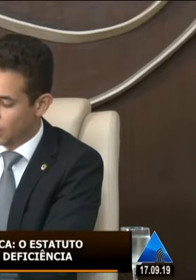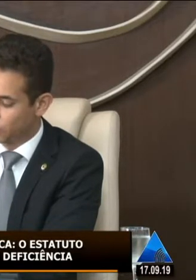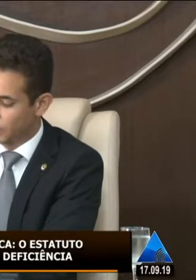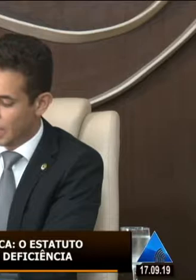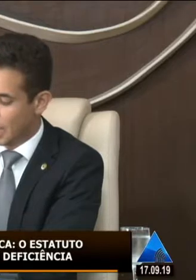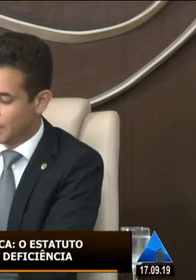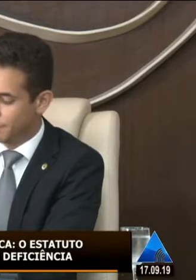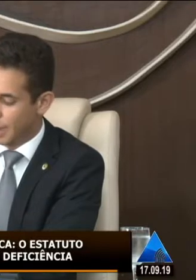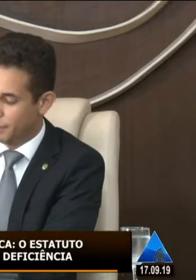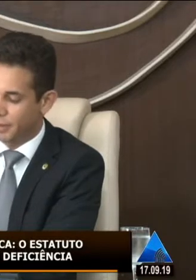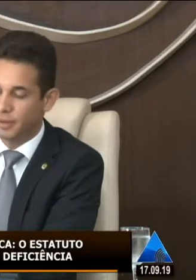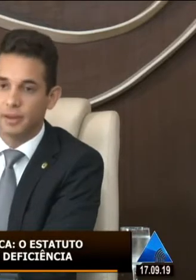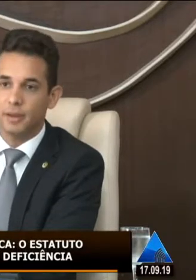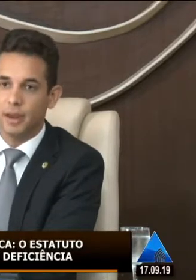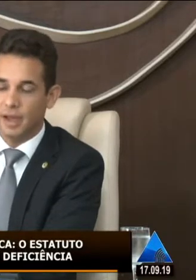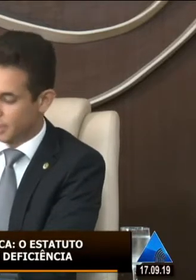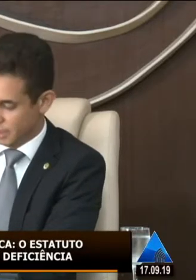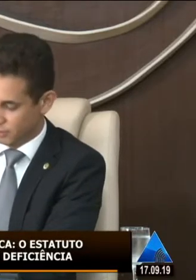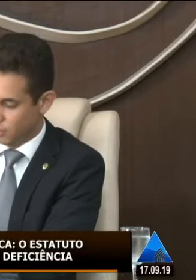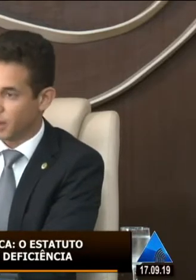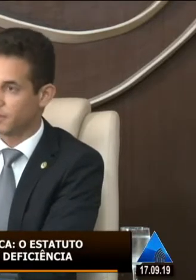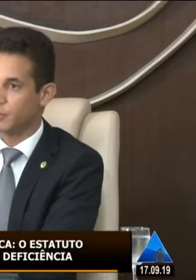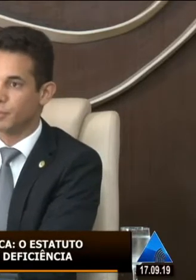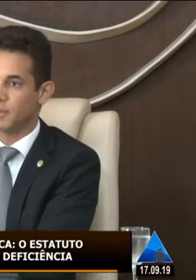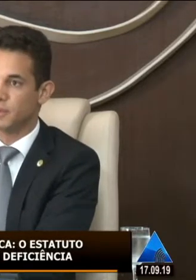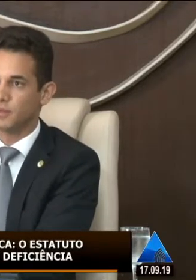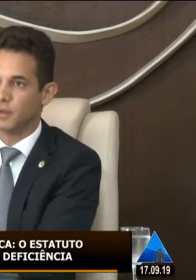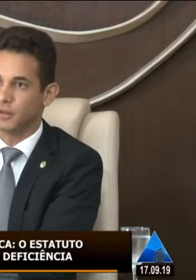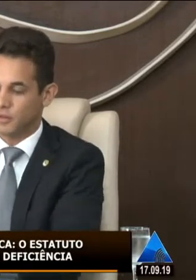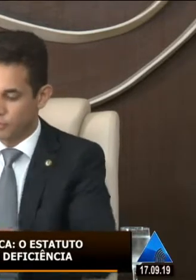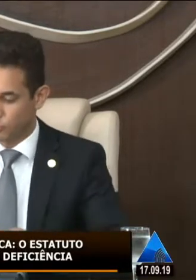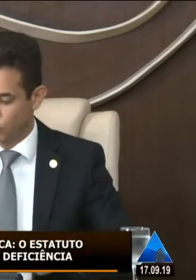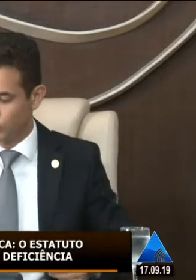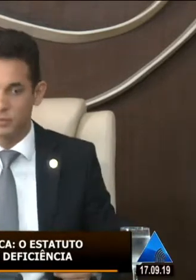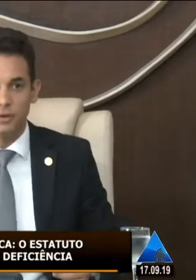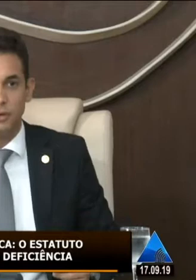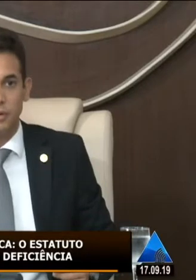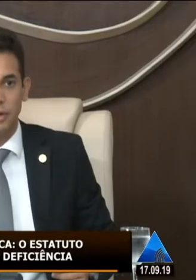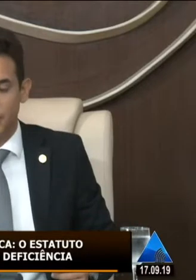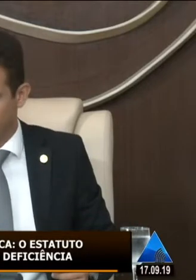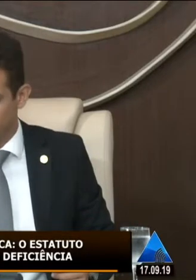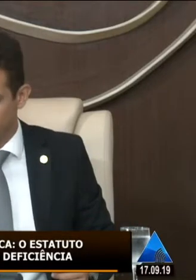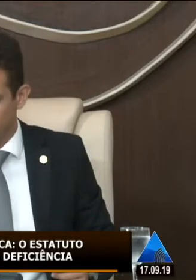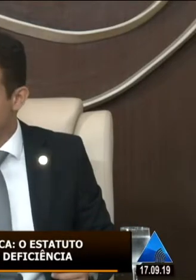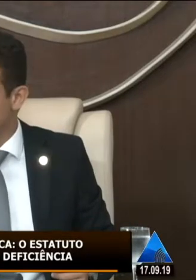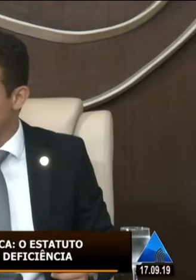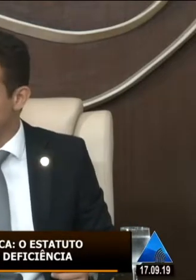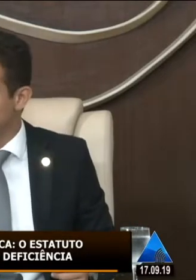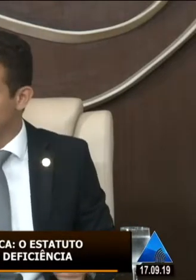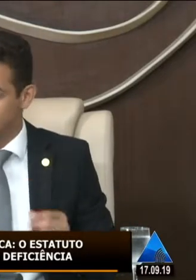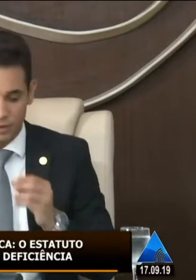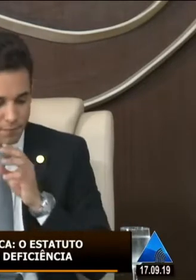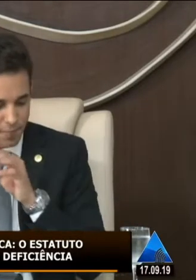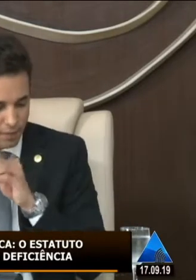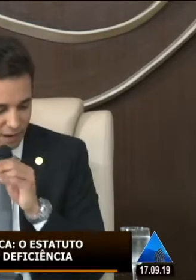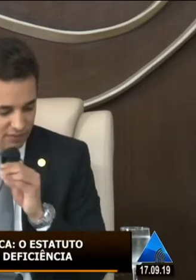Romualdo, da APAB-RN. Então agradecemos a presença, tantas essas e outras que foram representativas,